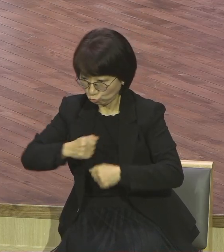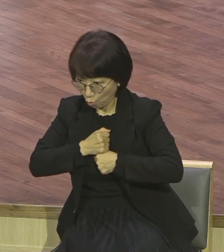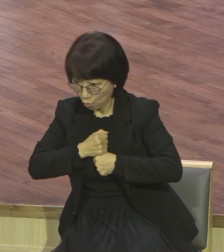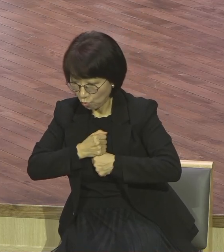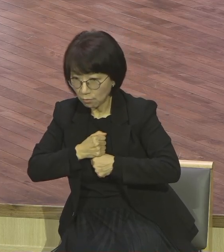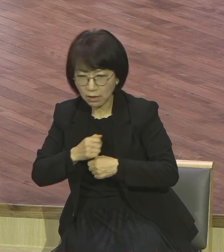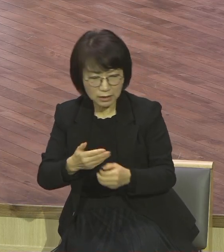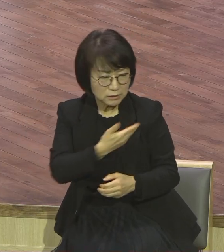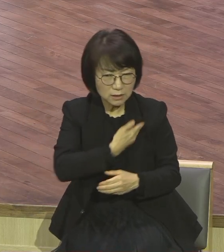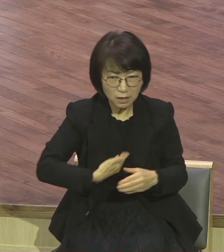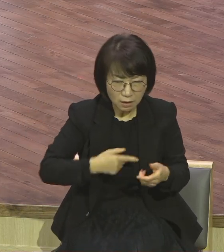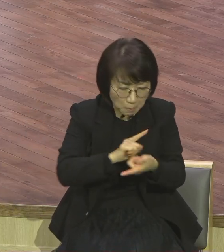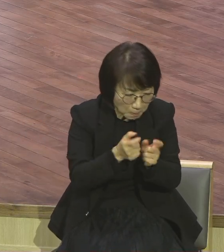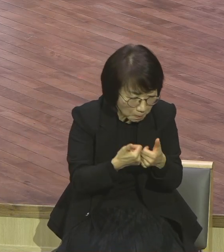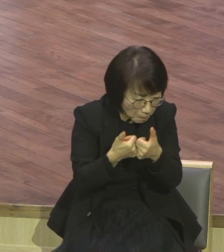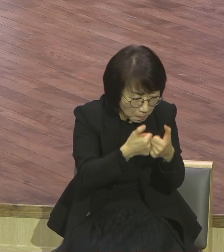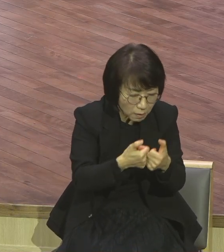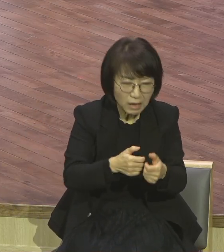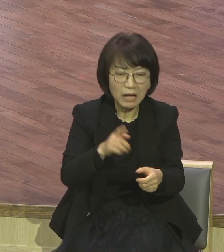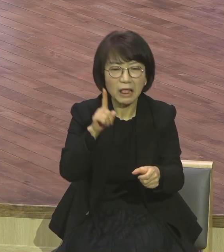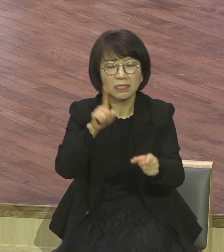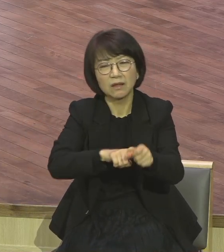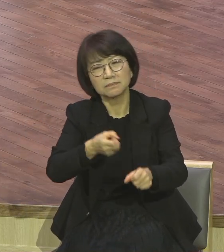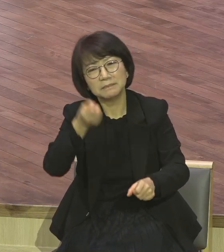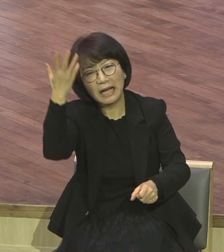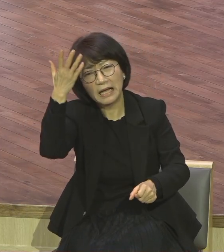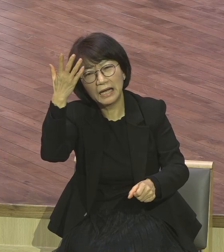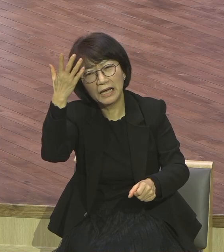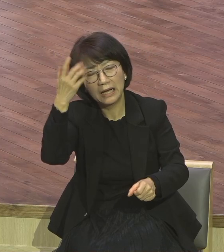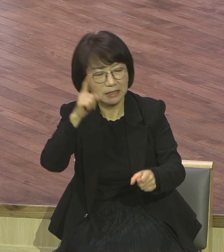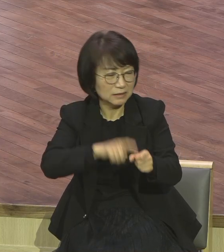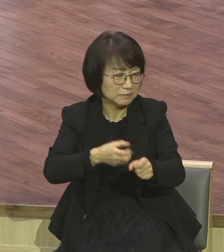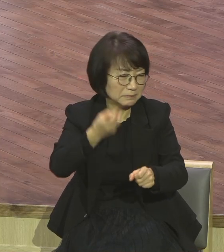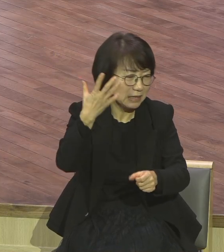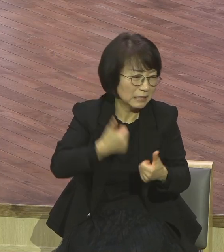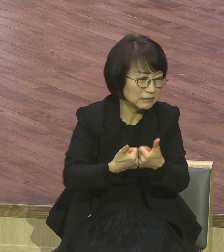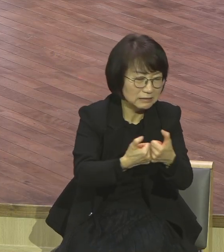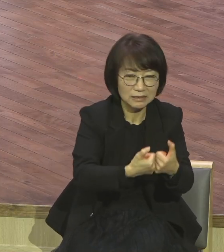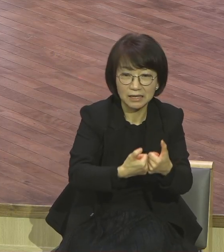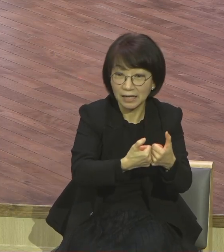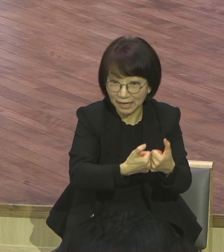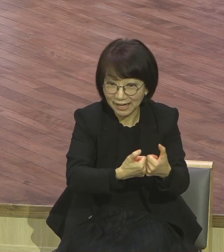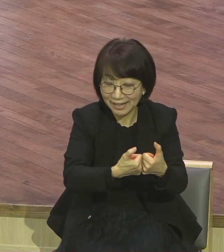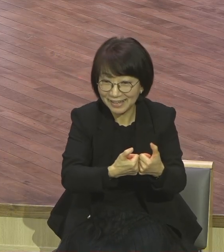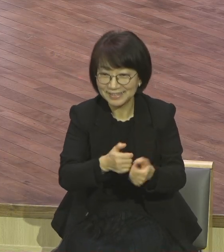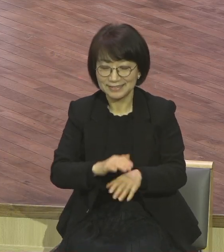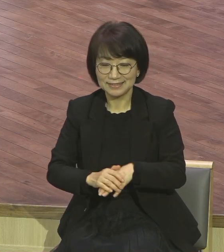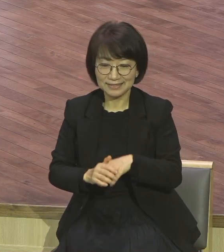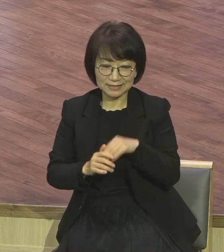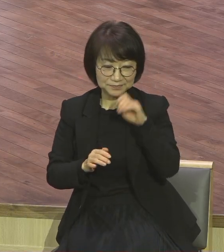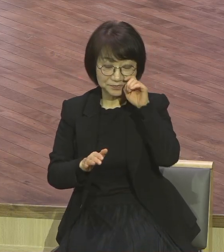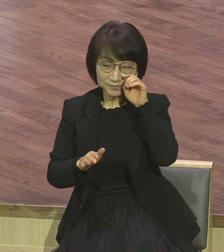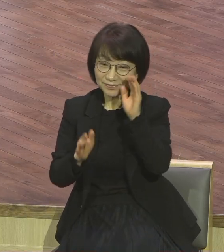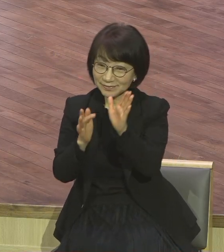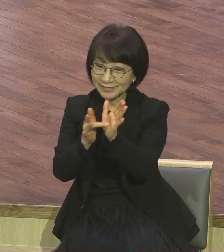은하에 이르되 우리가 떡을 가져오지 안하이도다 하거늘 자 예수님이 배를 타고 건너편으로